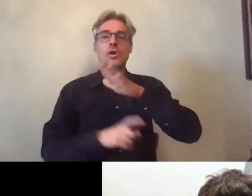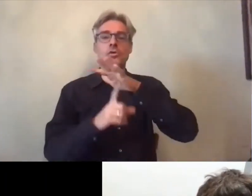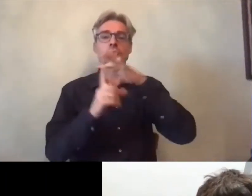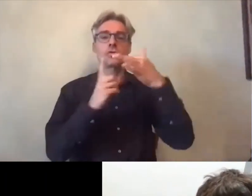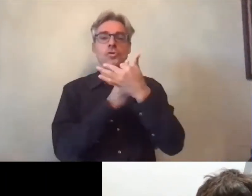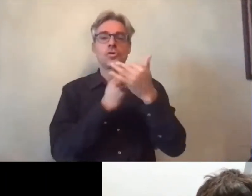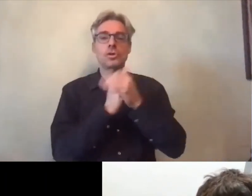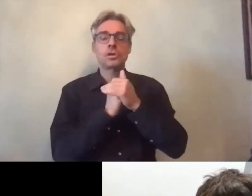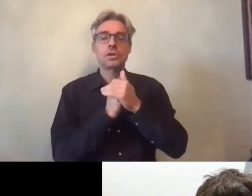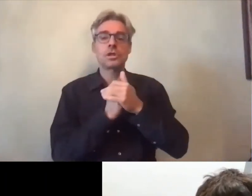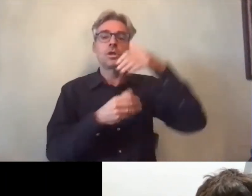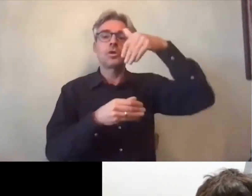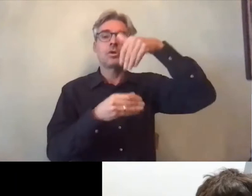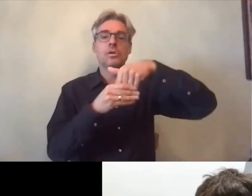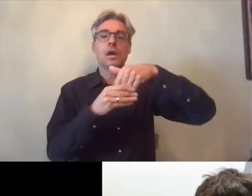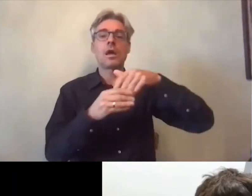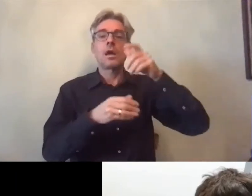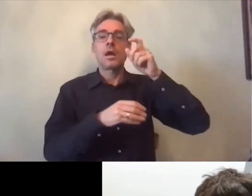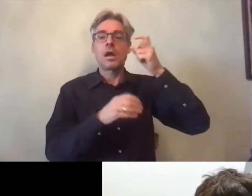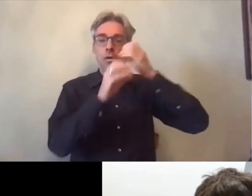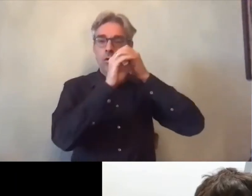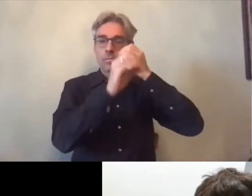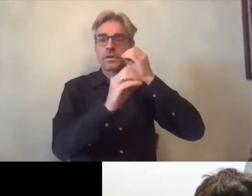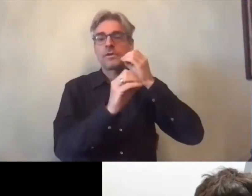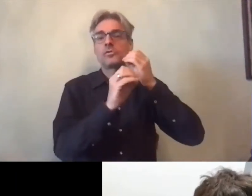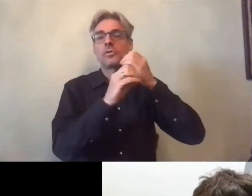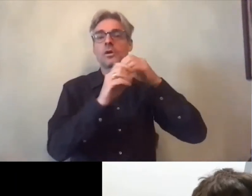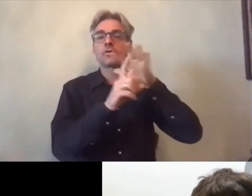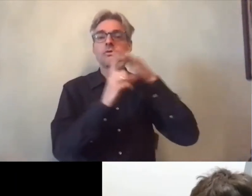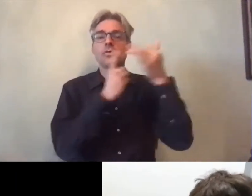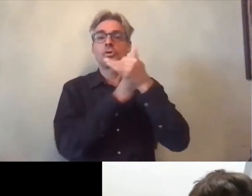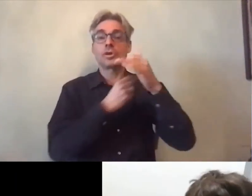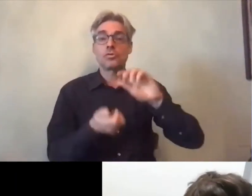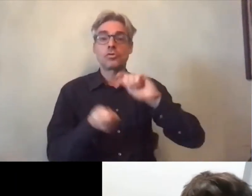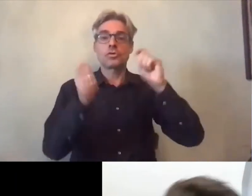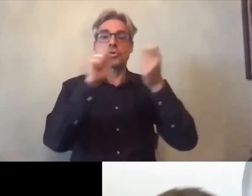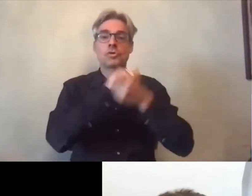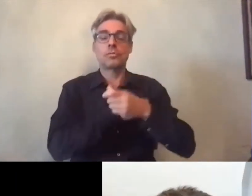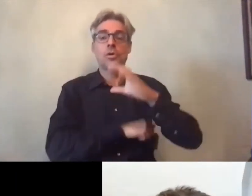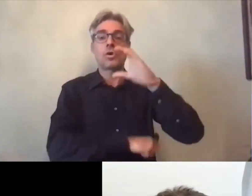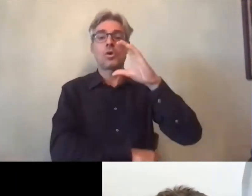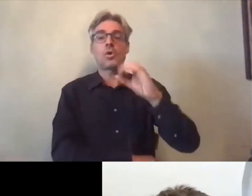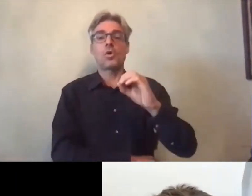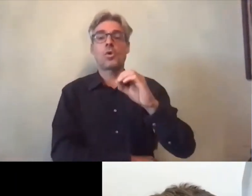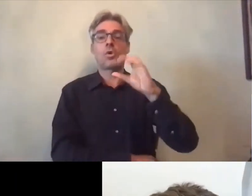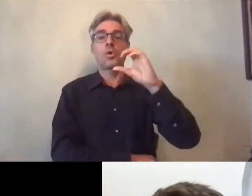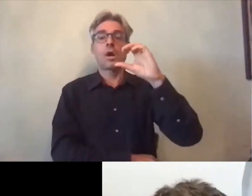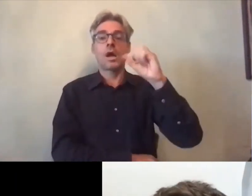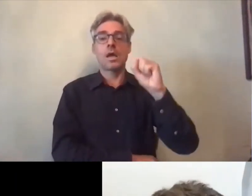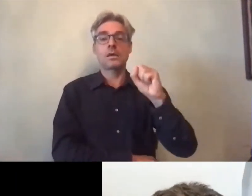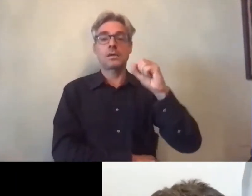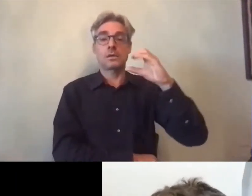à l'OSC Observatoire sociologique du changement et c'est donc à travers ces fonctions